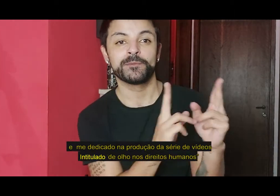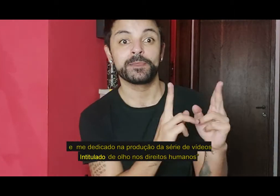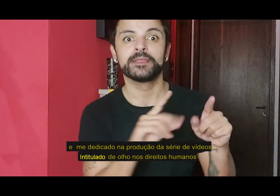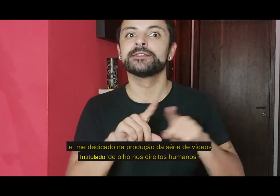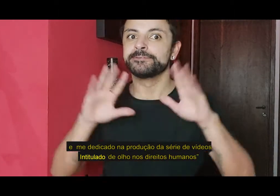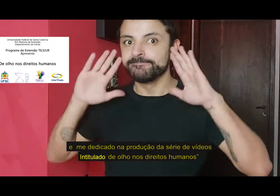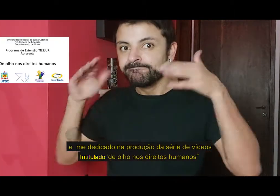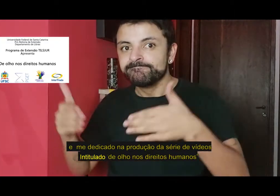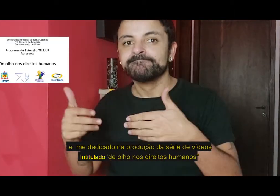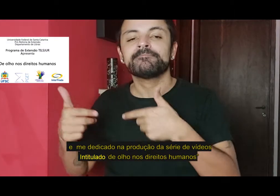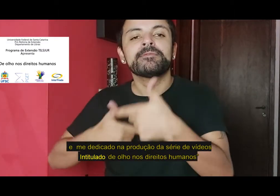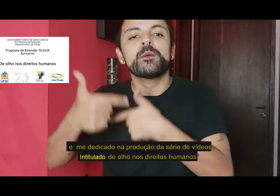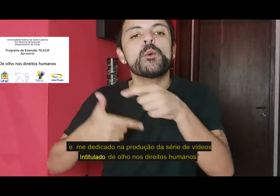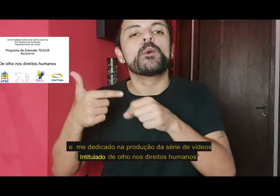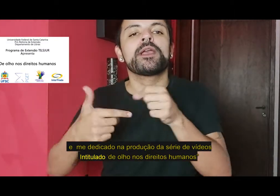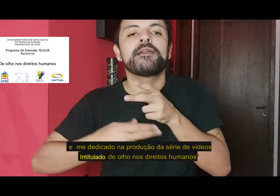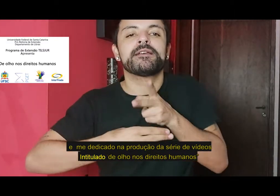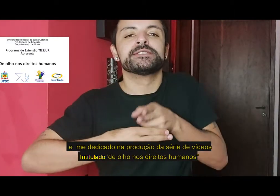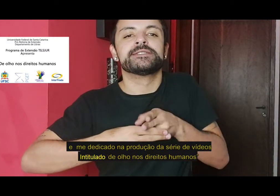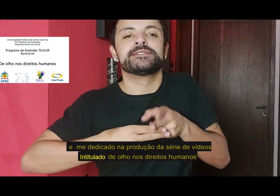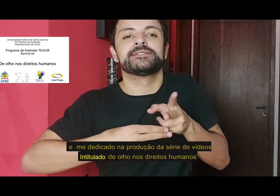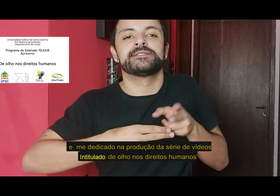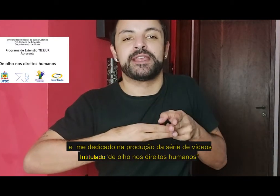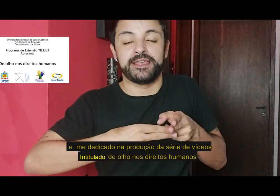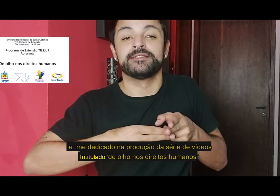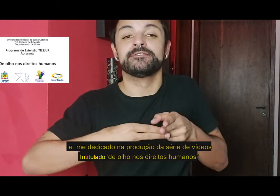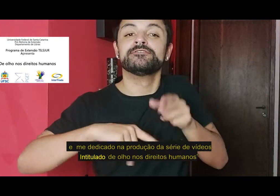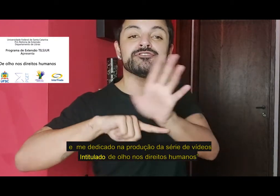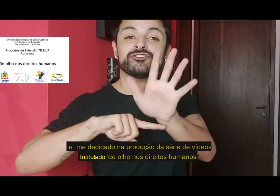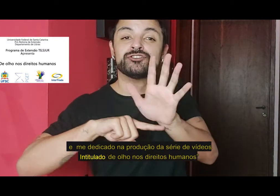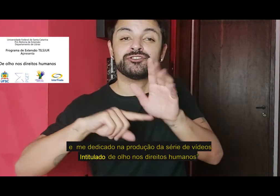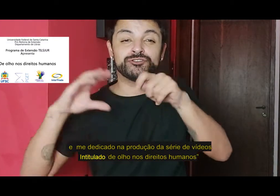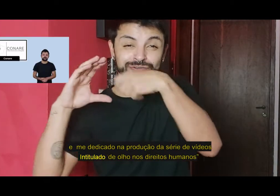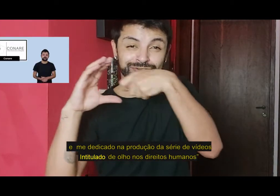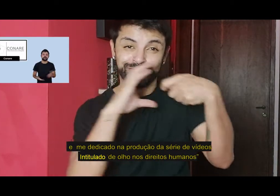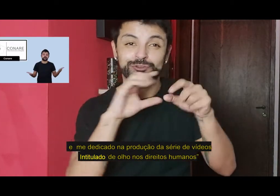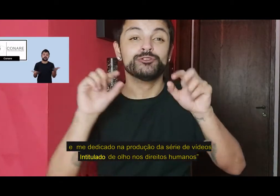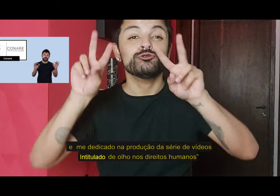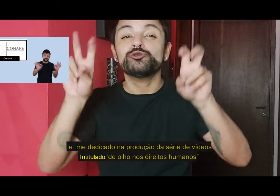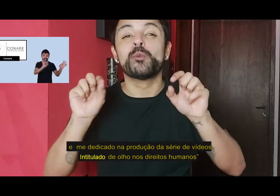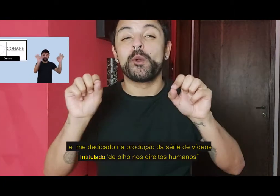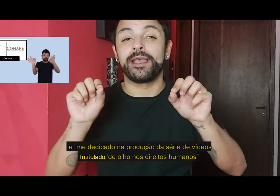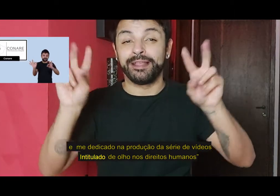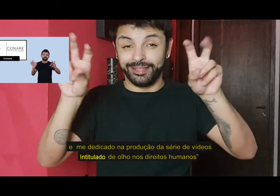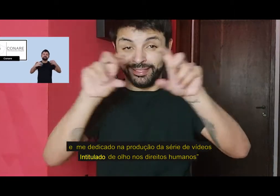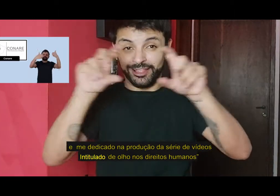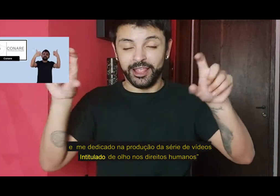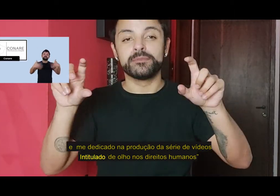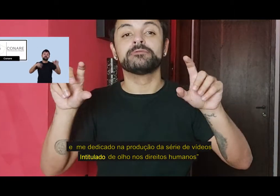E me dedicando na produção da série de vídeo intitulado De Olho nos Direitos Humanos.